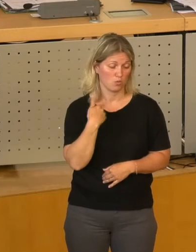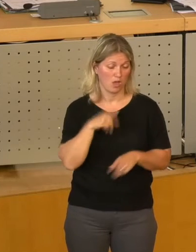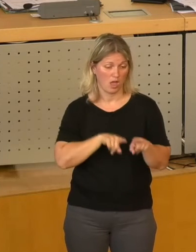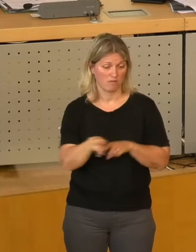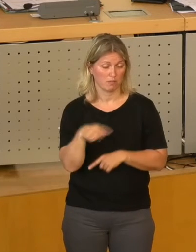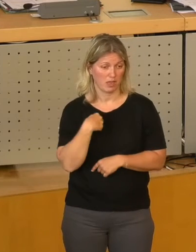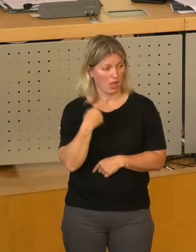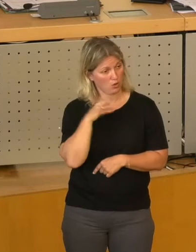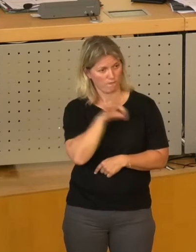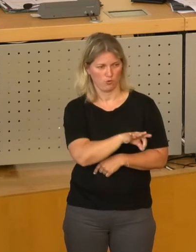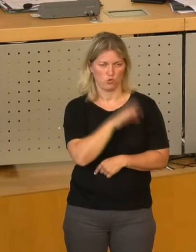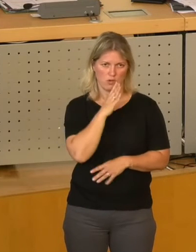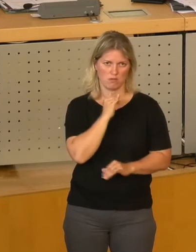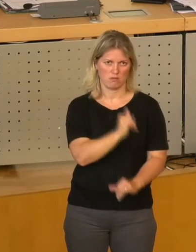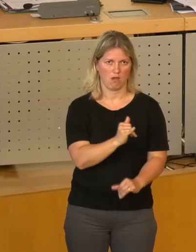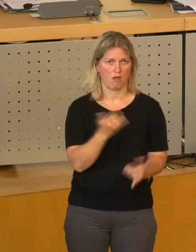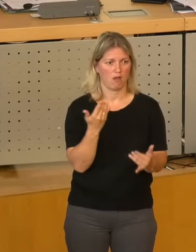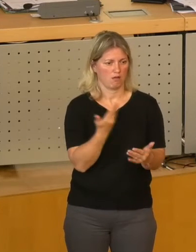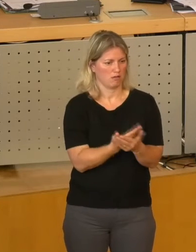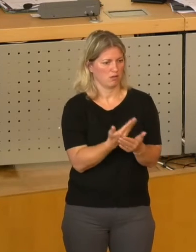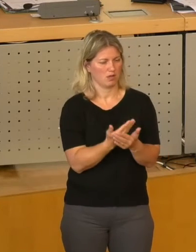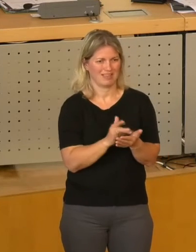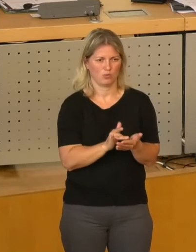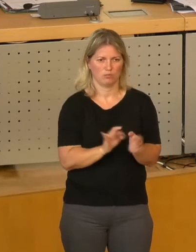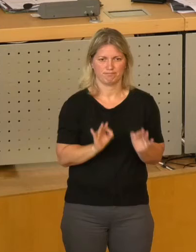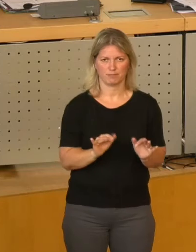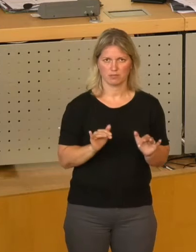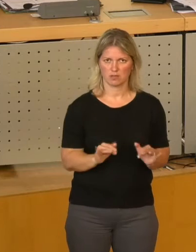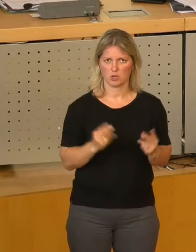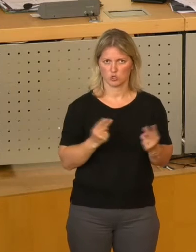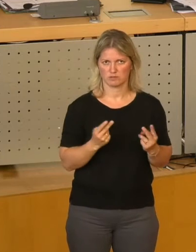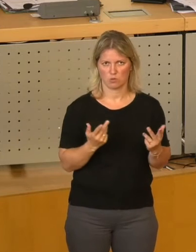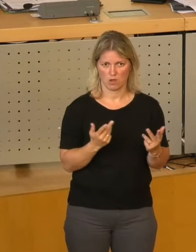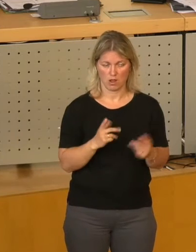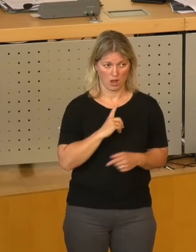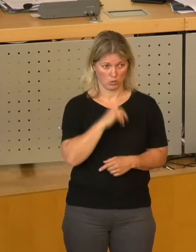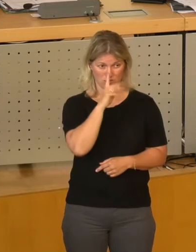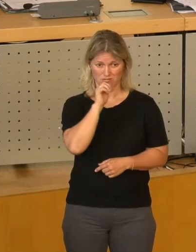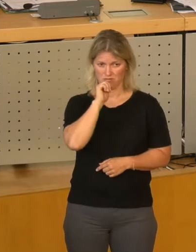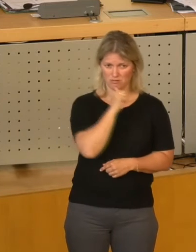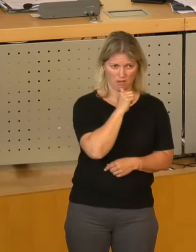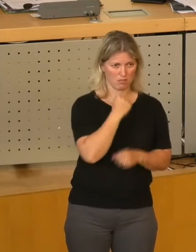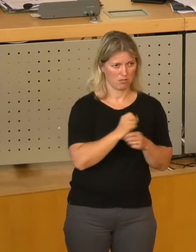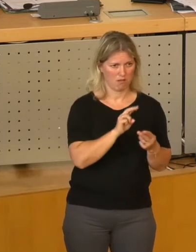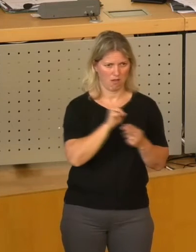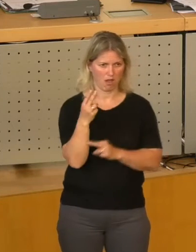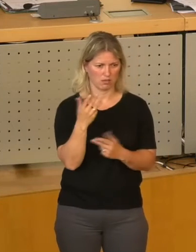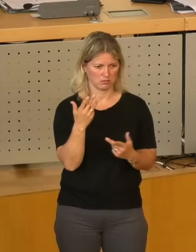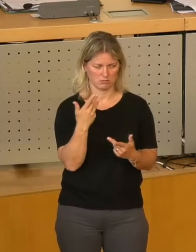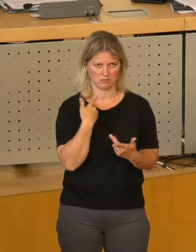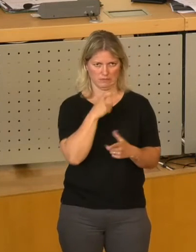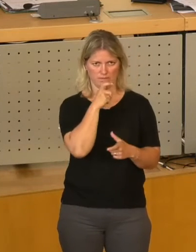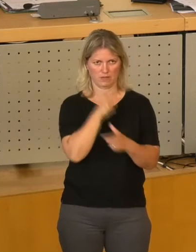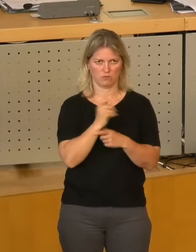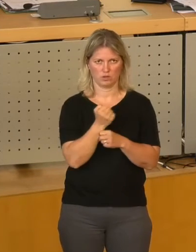genau dafür, weil es dafür einfach gute Gründe gibt und es wäre ziemlich unverantwortlich, jetzt anders zu handeln, meine Damen und Herren. Da